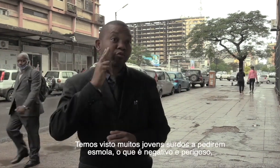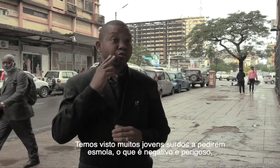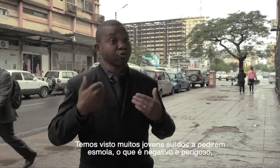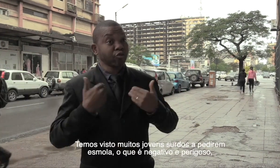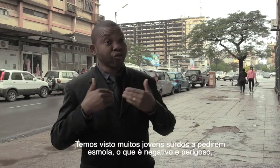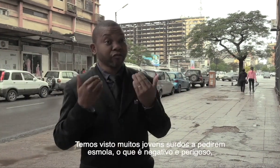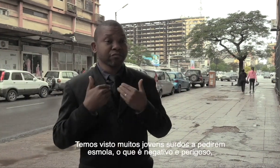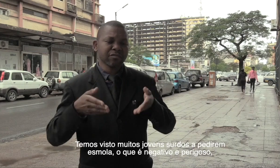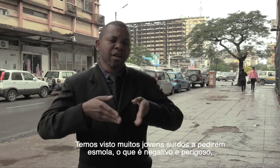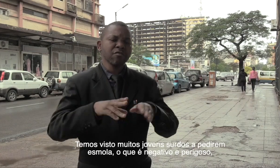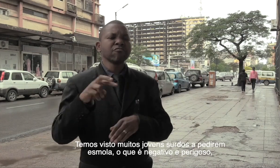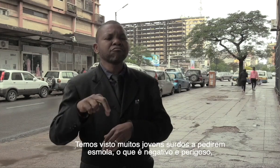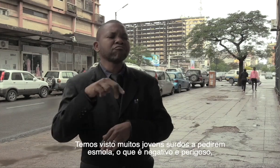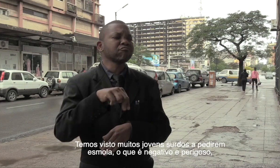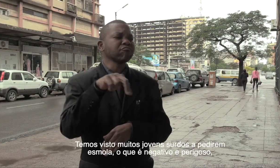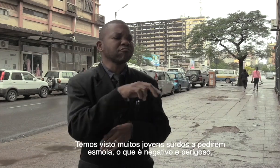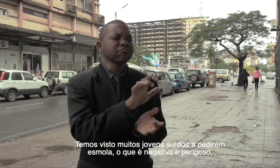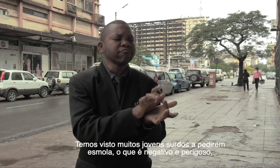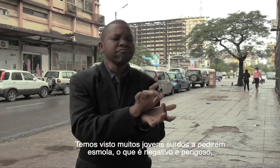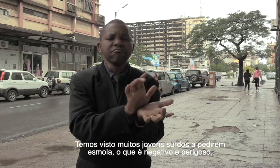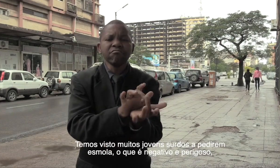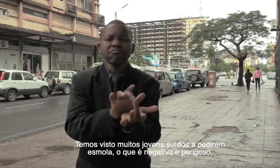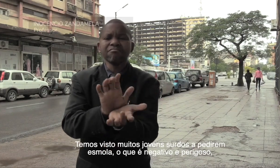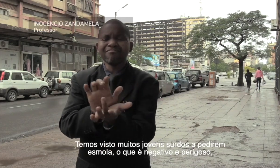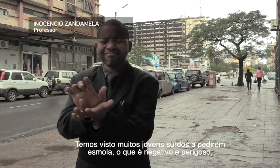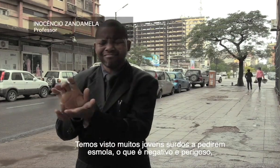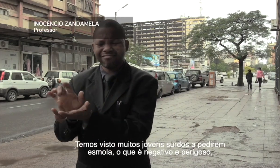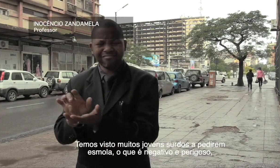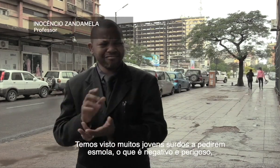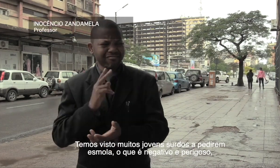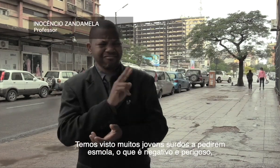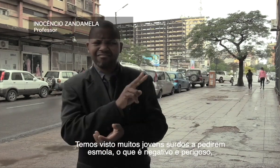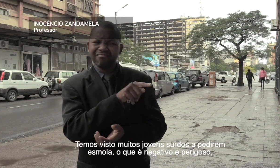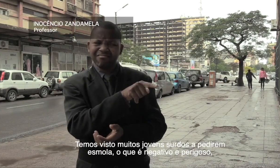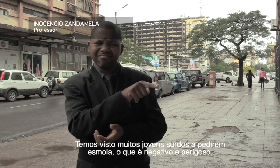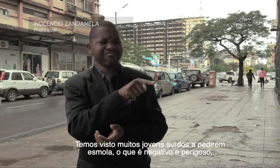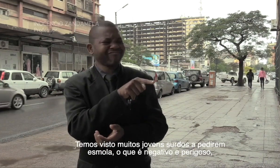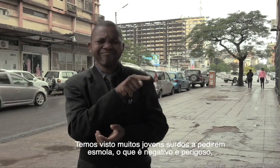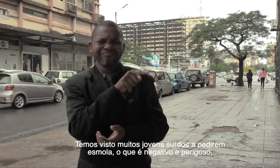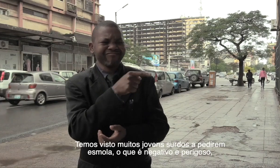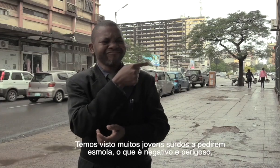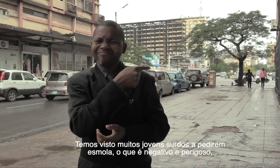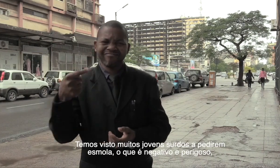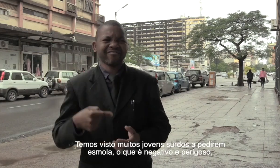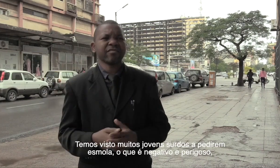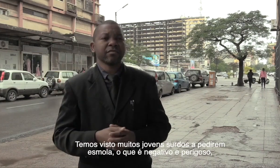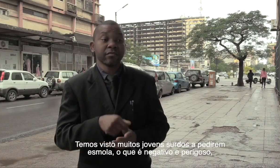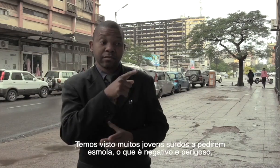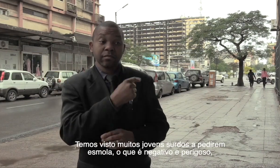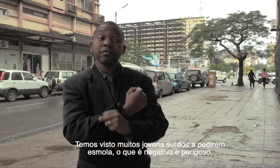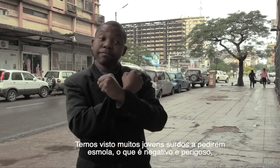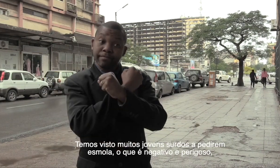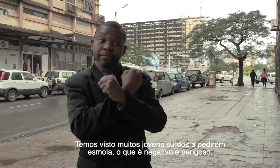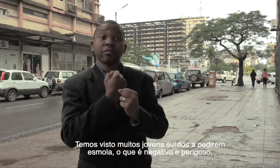Nós temos visto muitas pessoas surdas, jovens, a fazer mendicidade. Então, nós vemos que